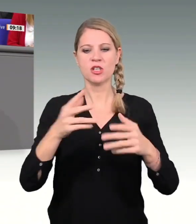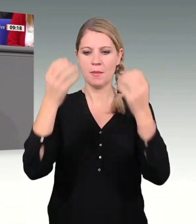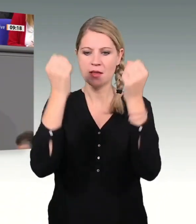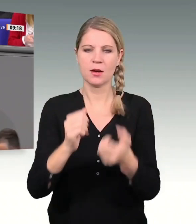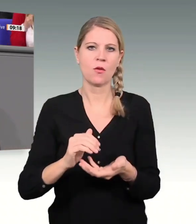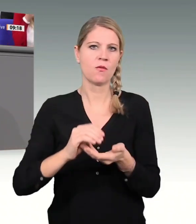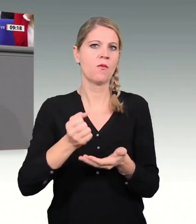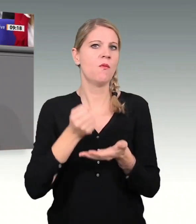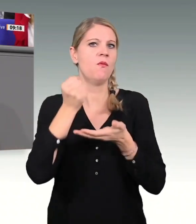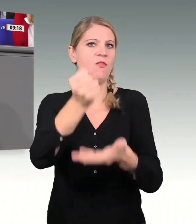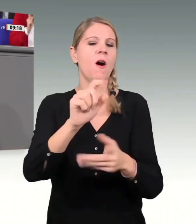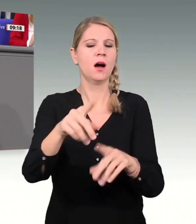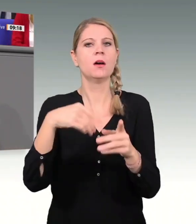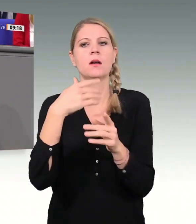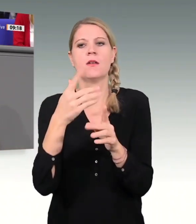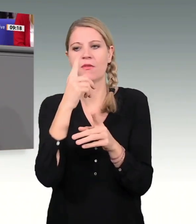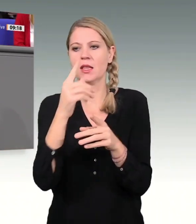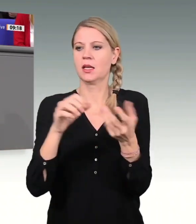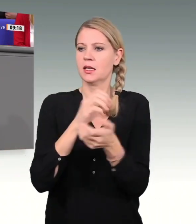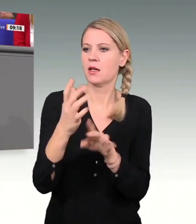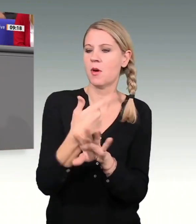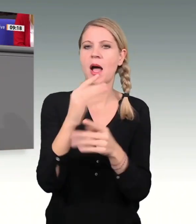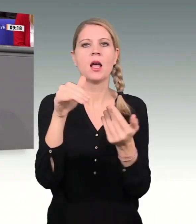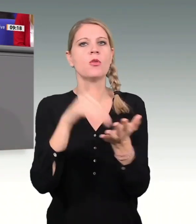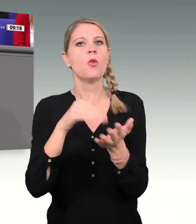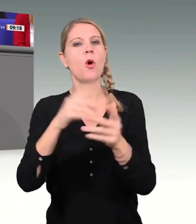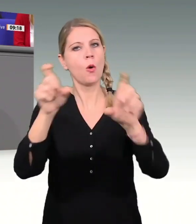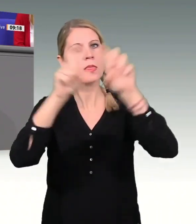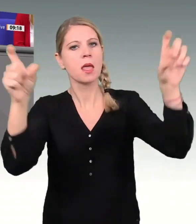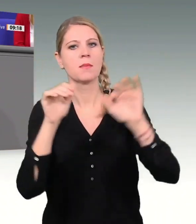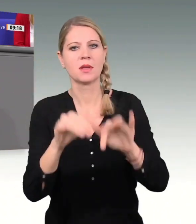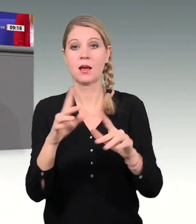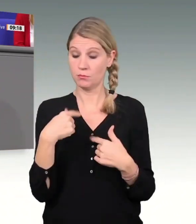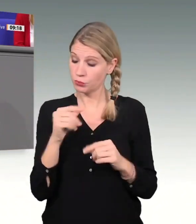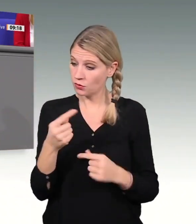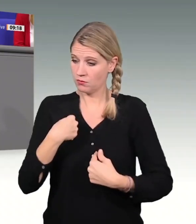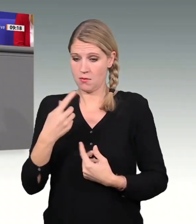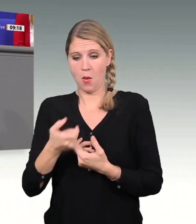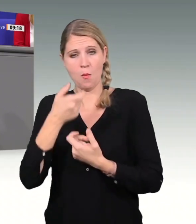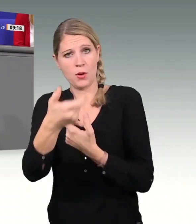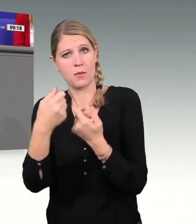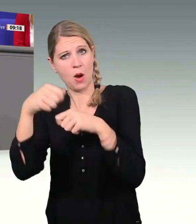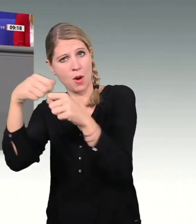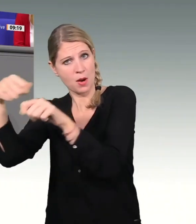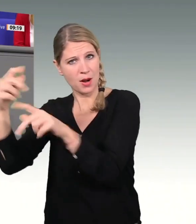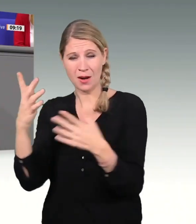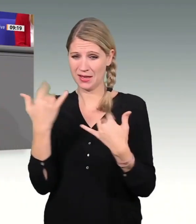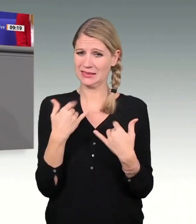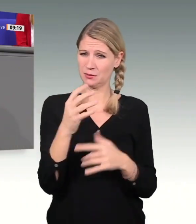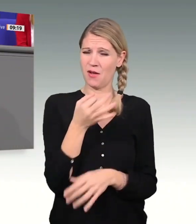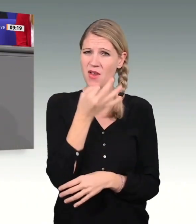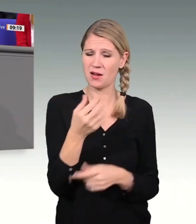Wir haben Brücken über diese Krise gebaut. Aber jetzt geht es um die Frage, wohin eigentlich diese Brücken